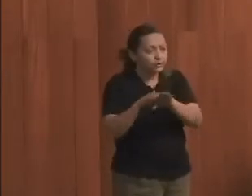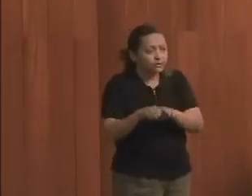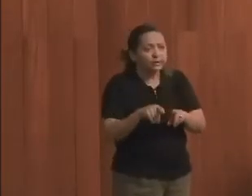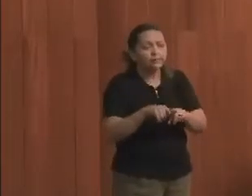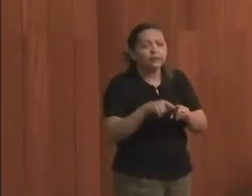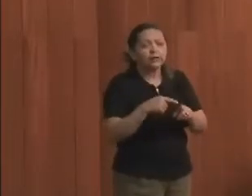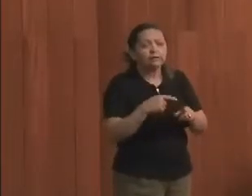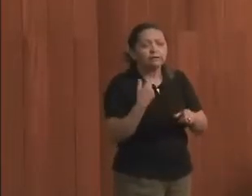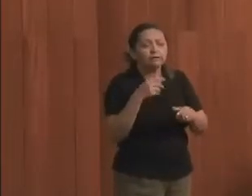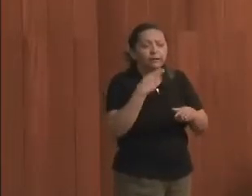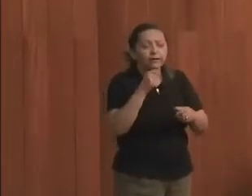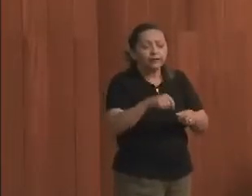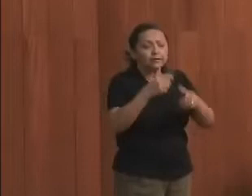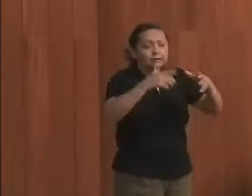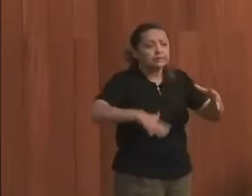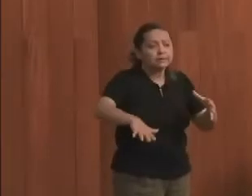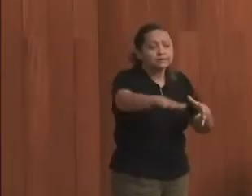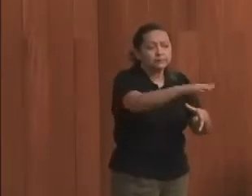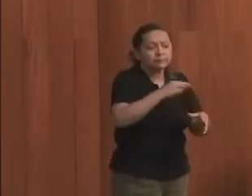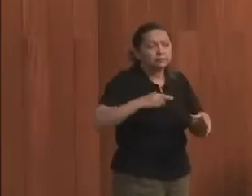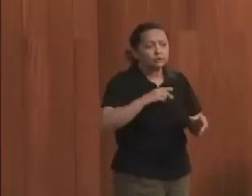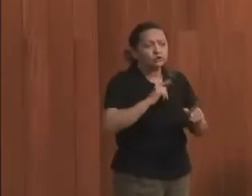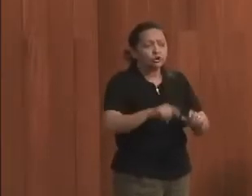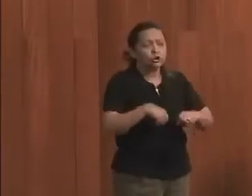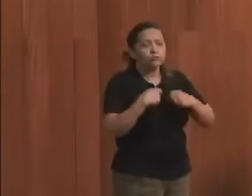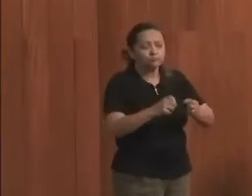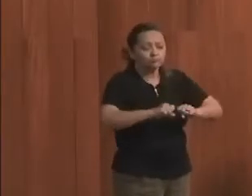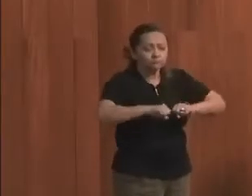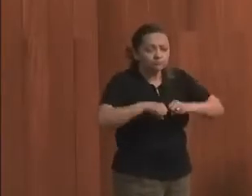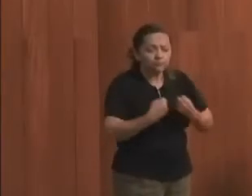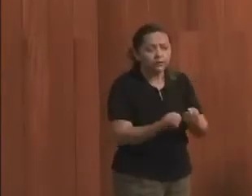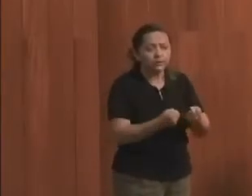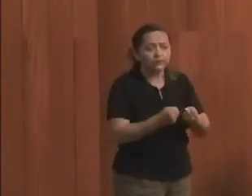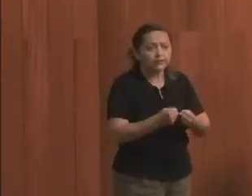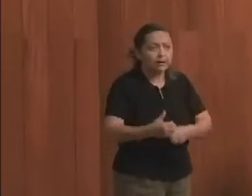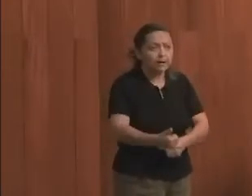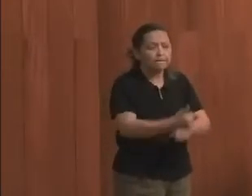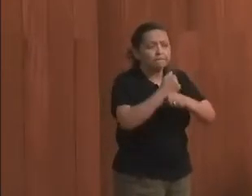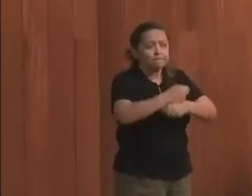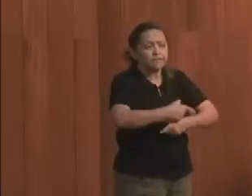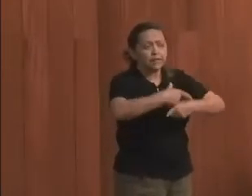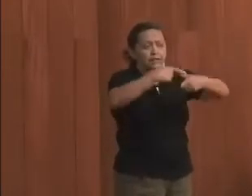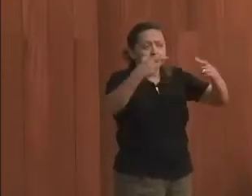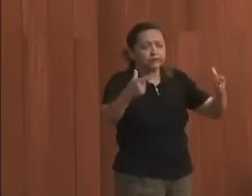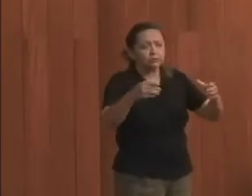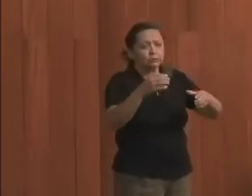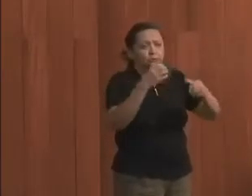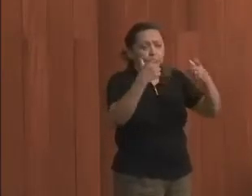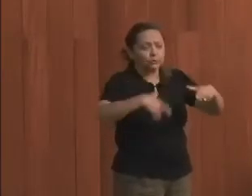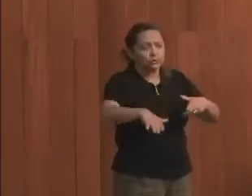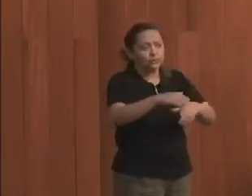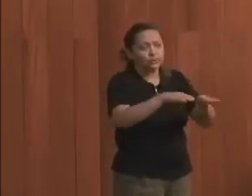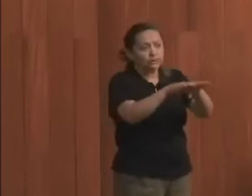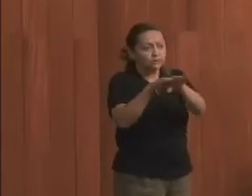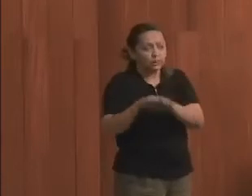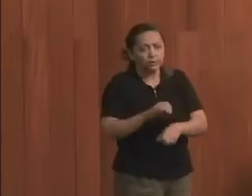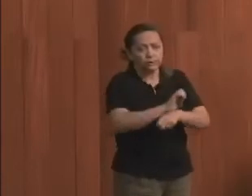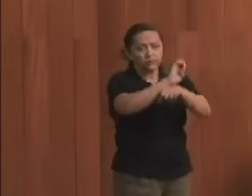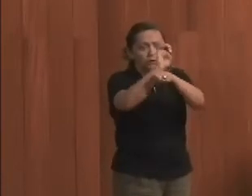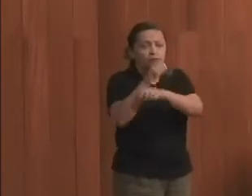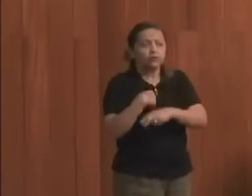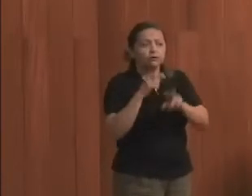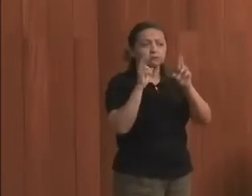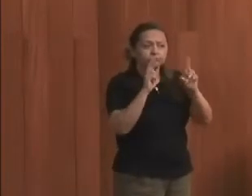para dizer que esse espaço só fortalece a ampliação do espaço democrático do Estado. Então,